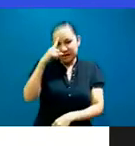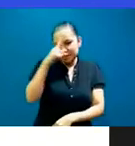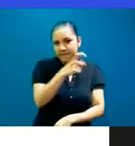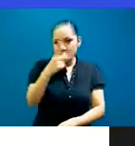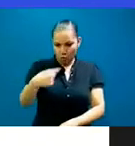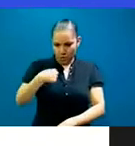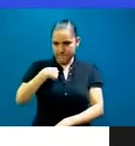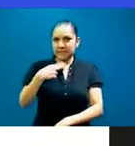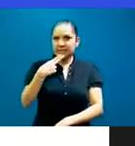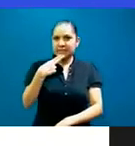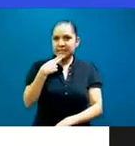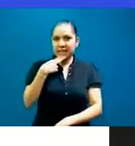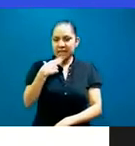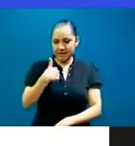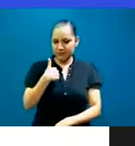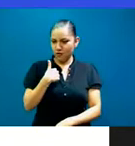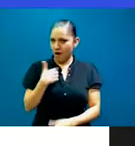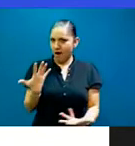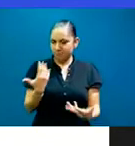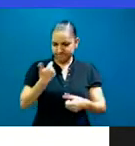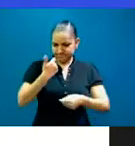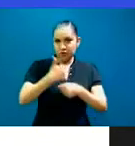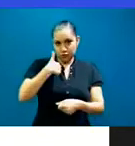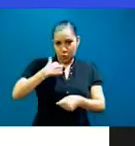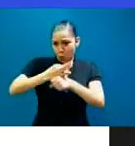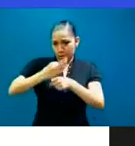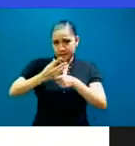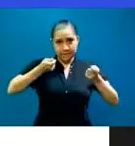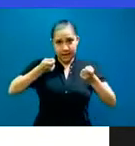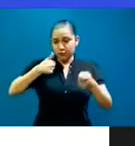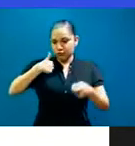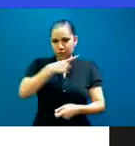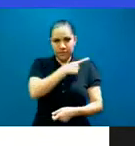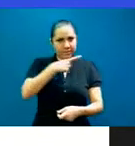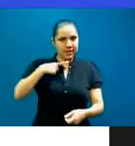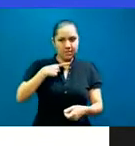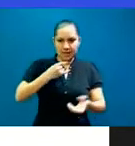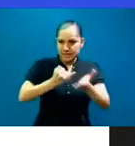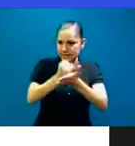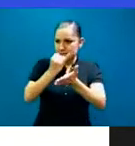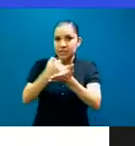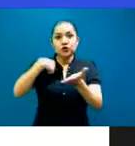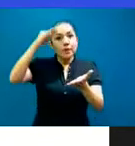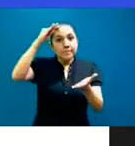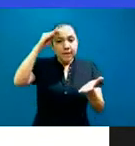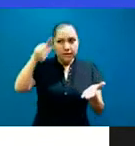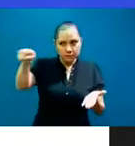pues, yo estoy en un cargo. Yo tengo que tomar decisiones y esto no es personal. Y tengo que ver qué es lo mejor para todos.